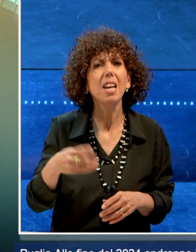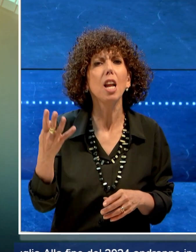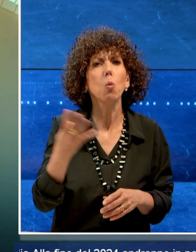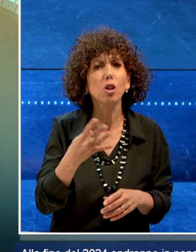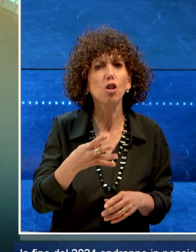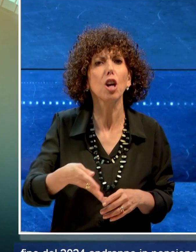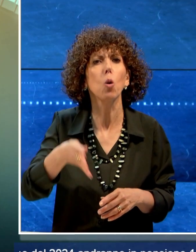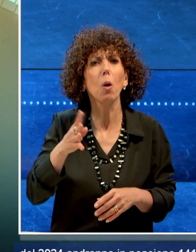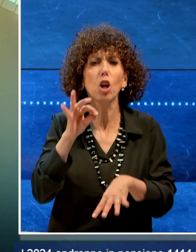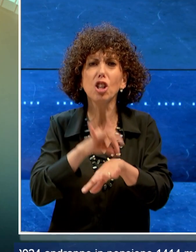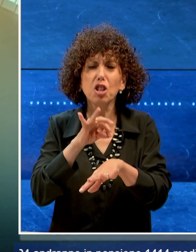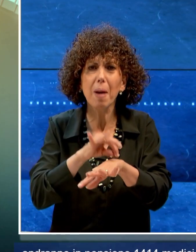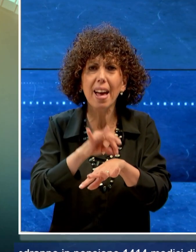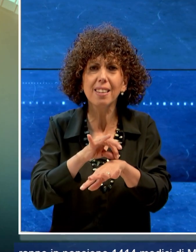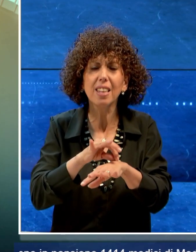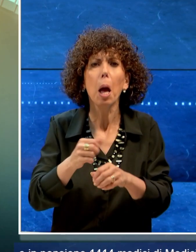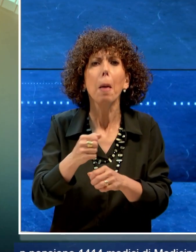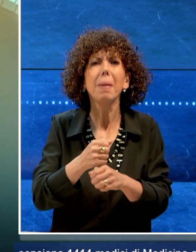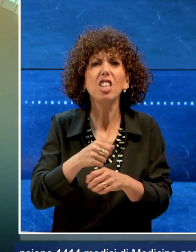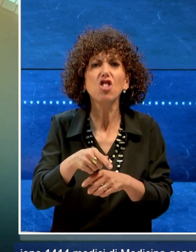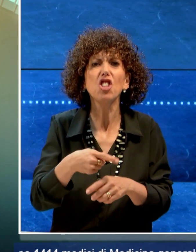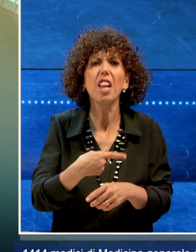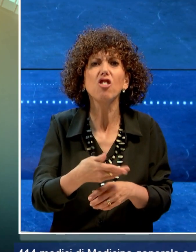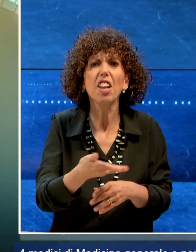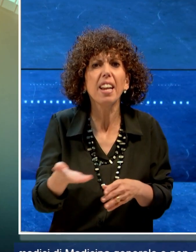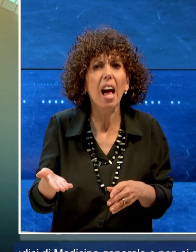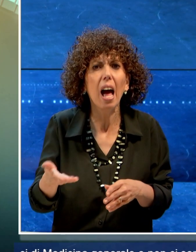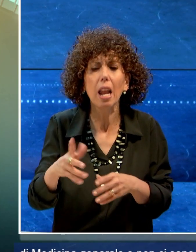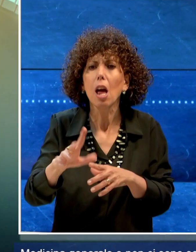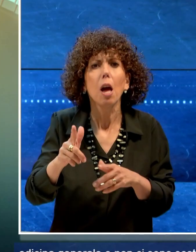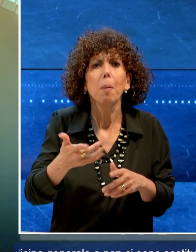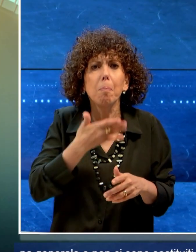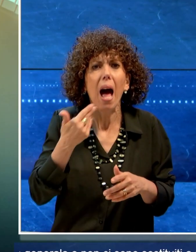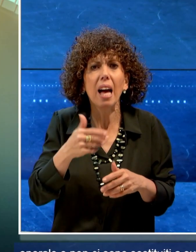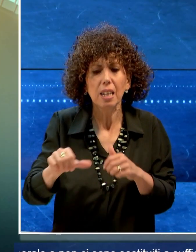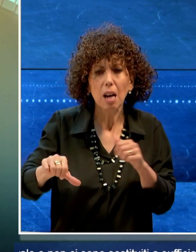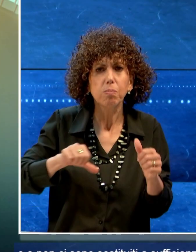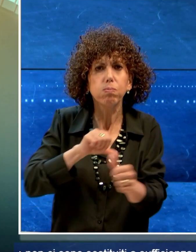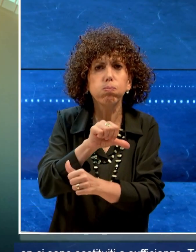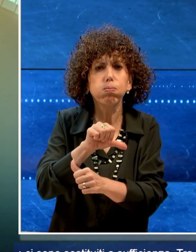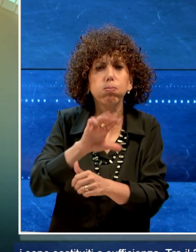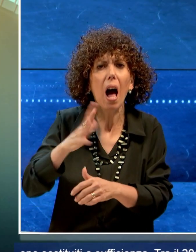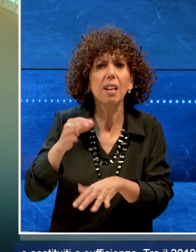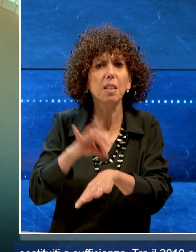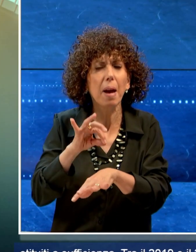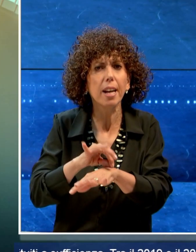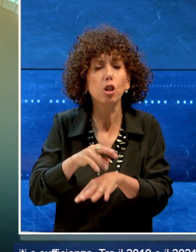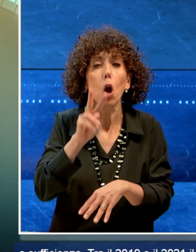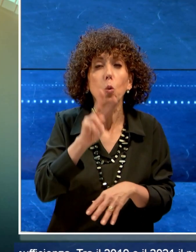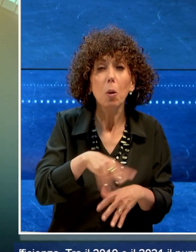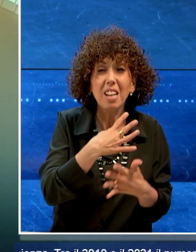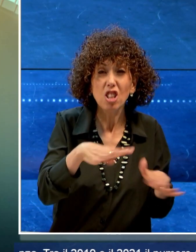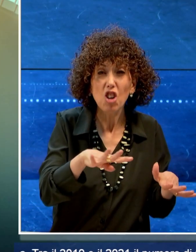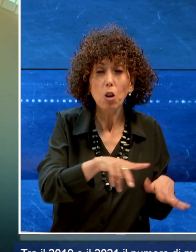medici di medicina generale e non ci sono sostituti a sufficienza. Tra il 2019